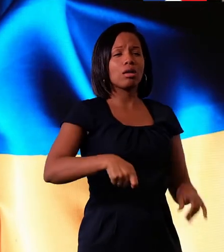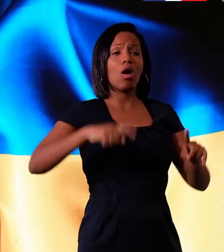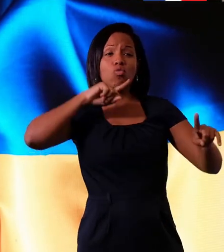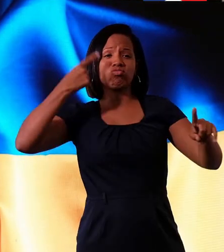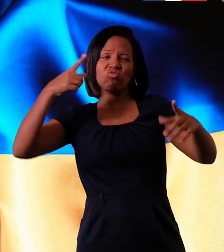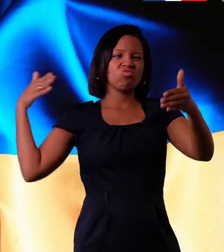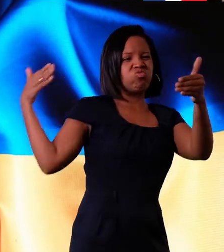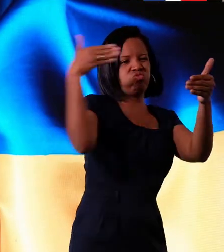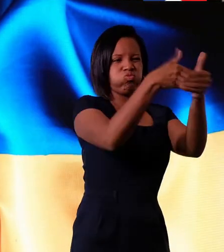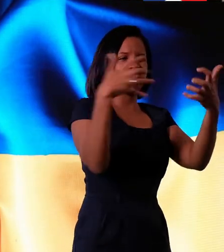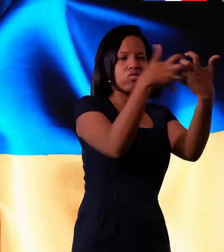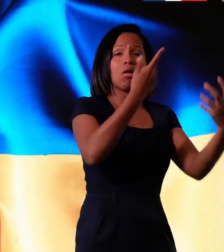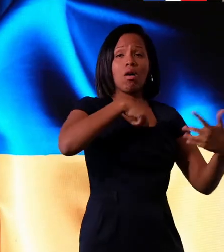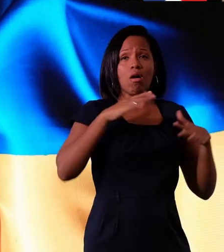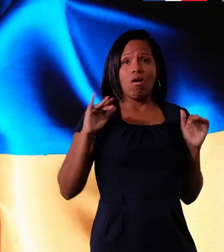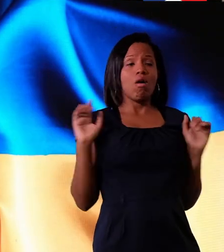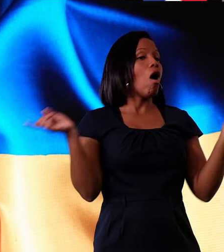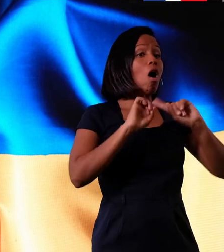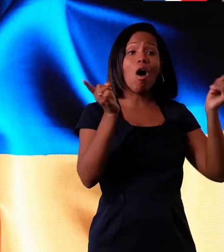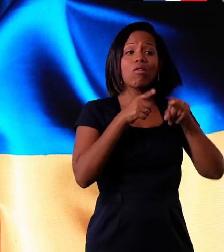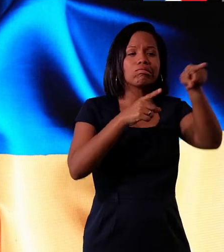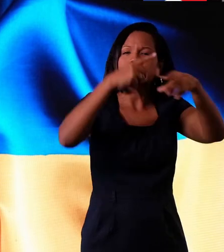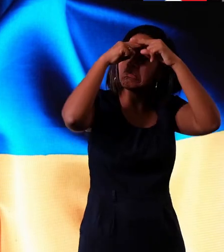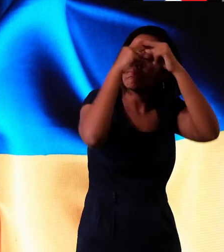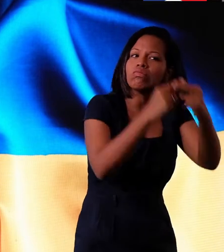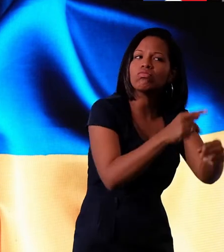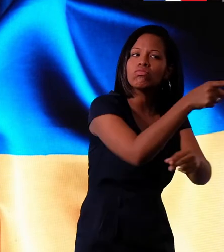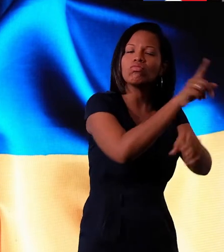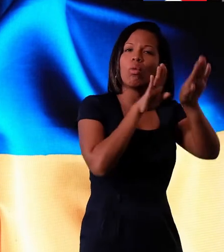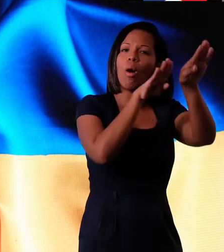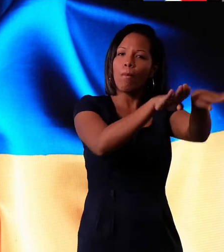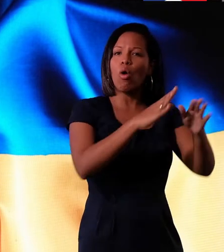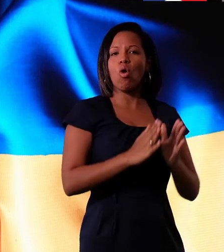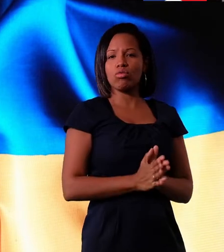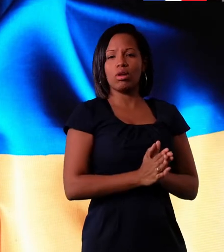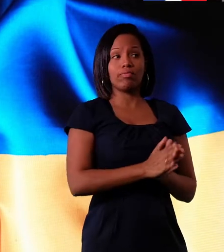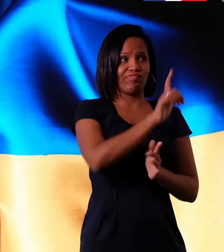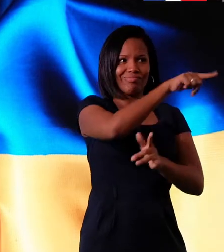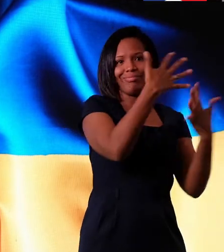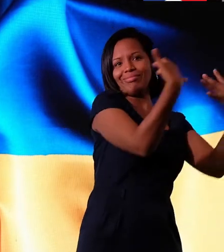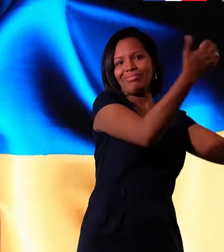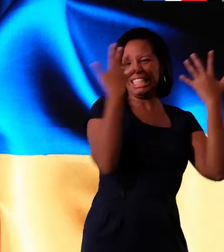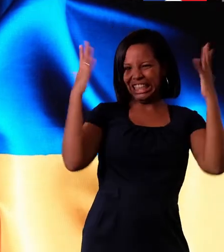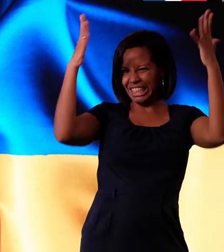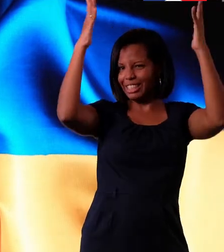Esta invasión a un país soberano, la primera en Europa desde